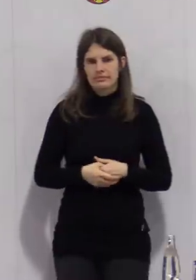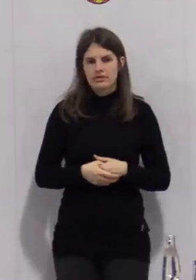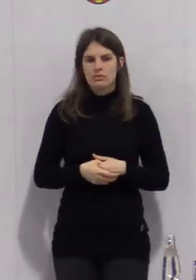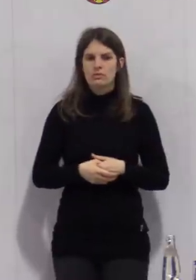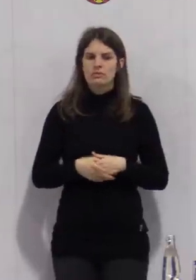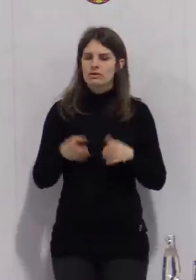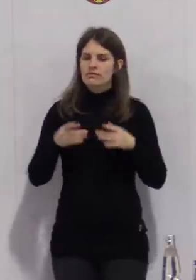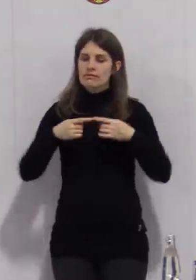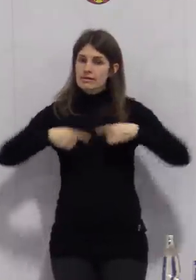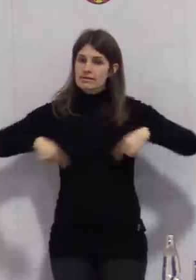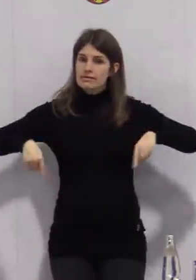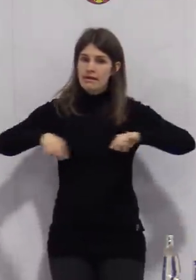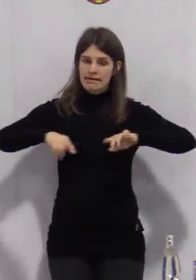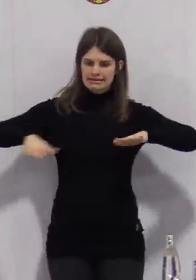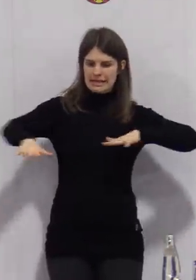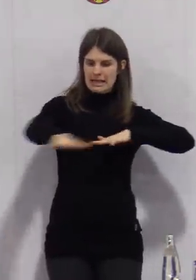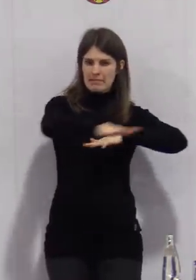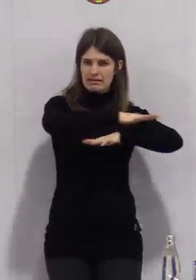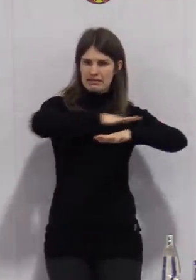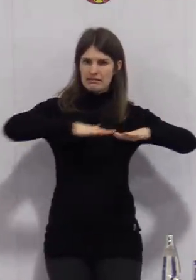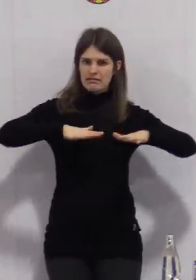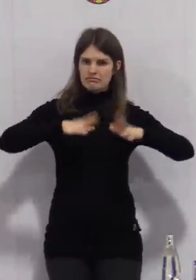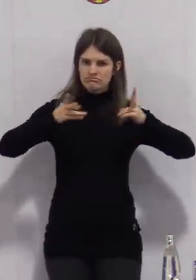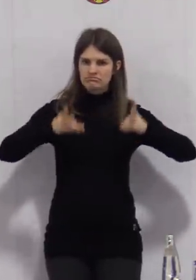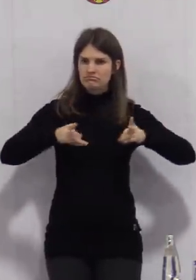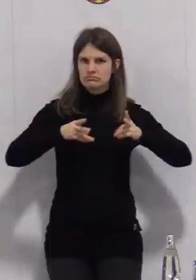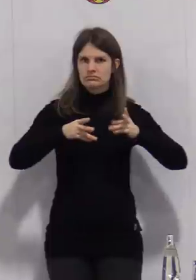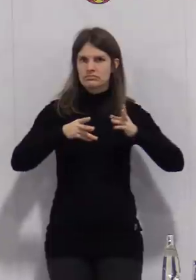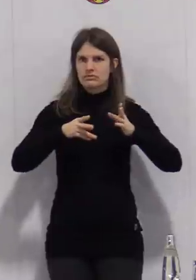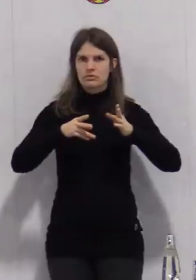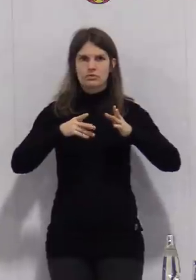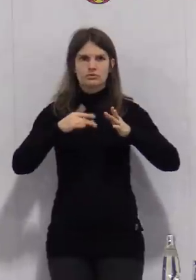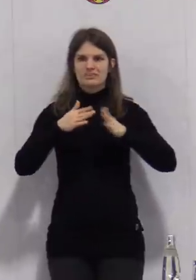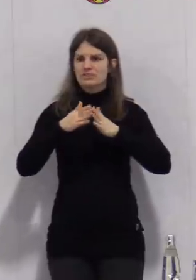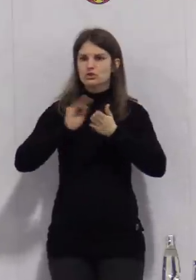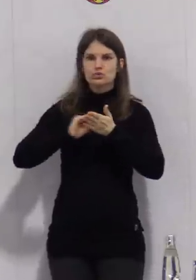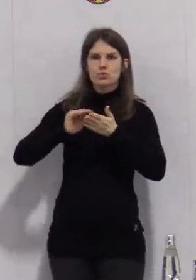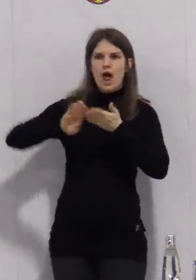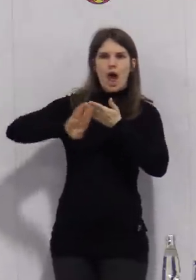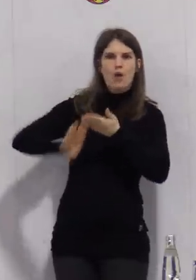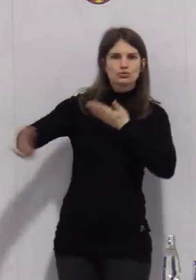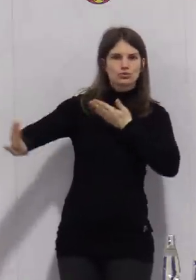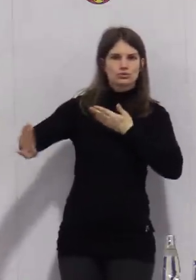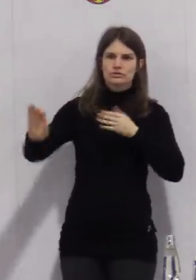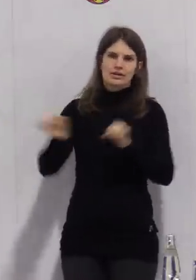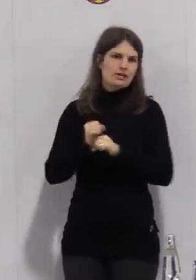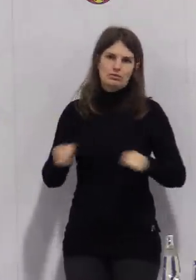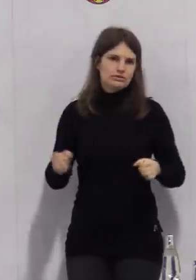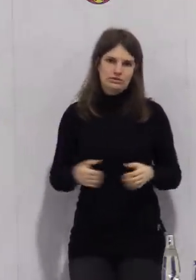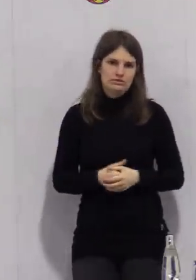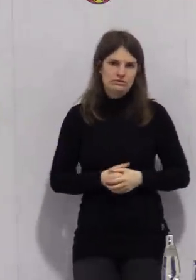Kreisebene auch keine Regelung treffen, die dann zum Ausschluss von Schülerinnen und Schülern führt.